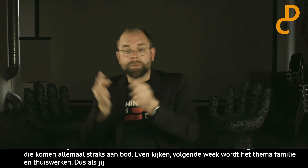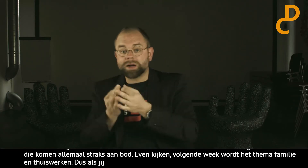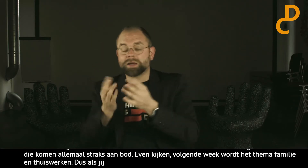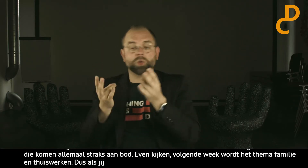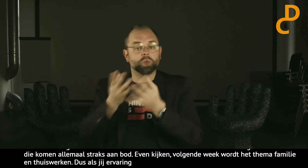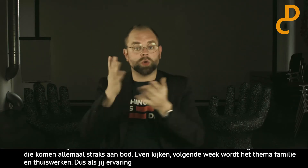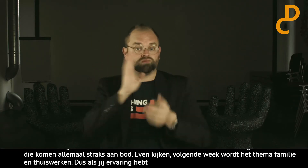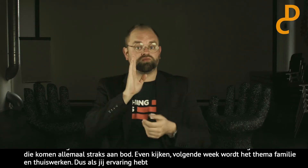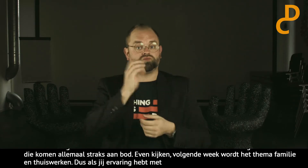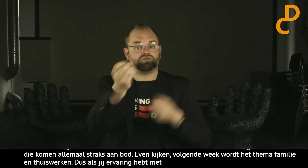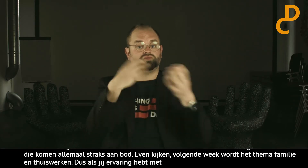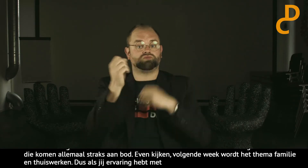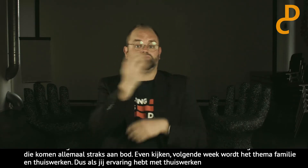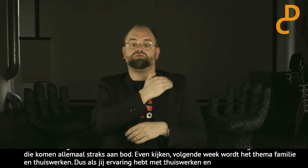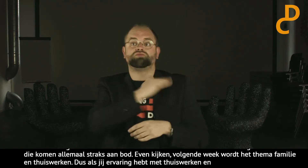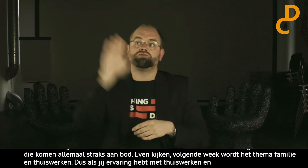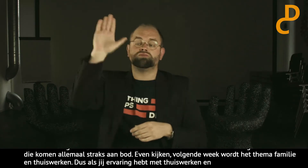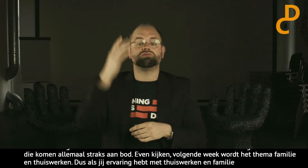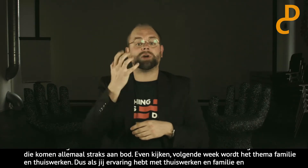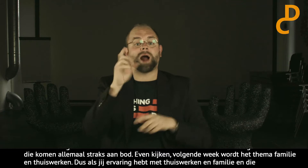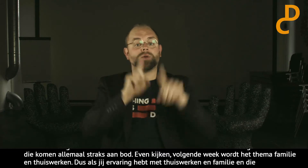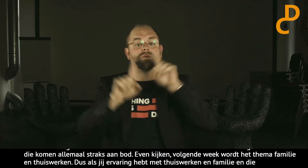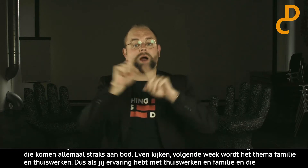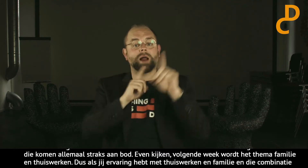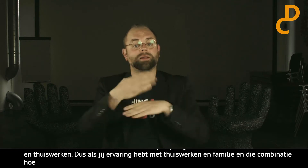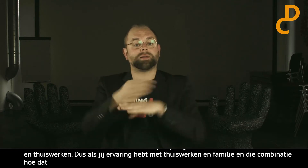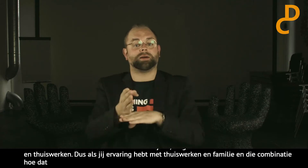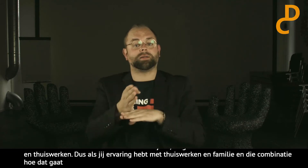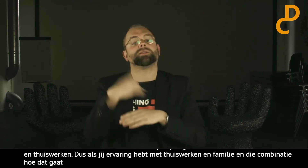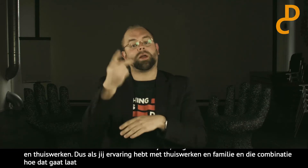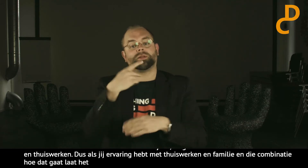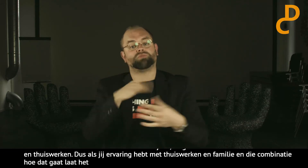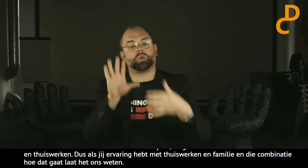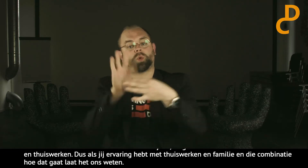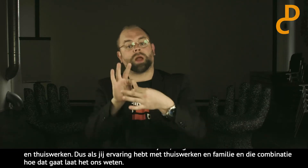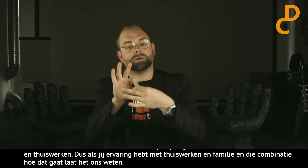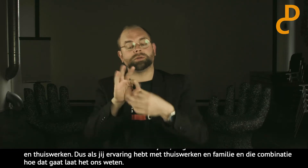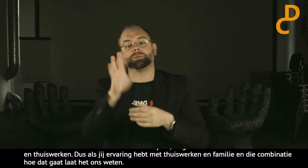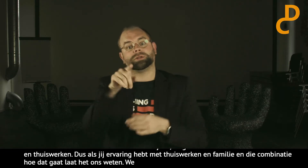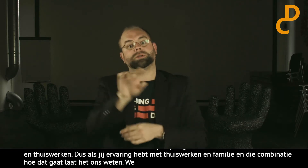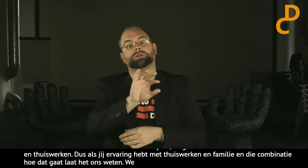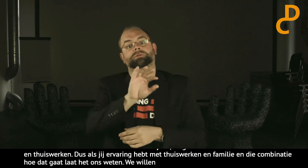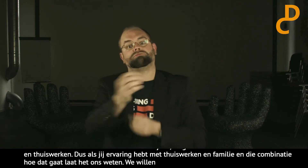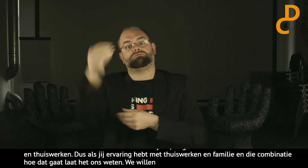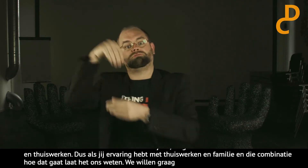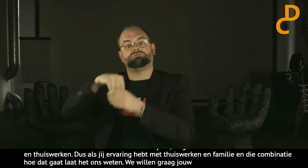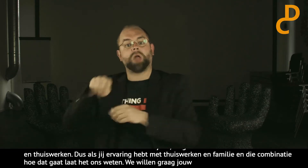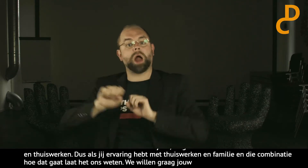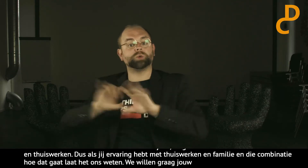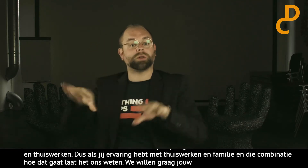en de familie en die combinatie, hoe dat gaat, laat het ons weten. Dus we willen graag jouw verhaal en jij wil je verhaal delen. Dan nemen wij contact met je op